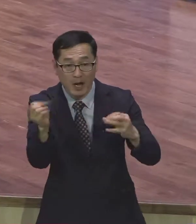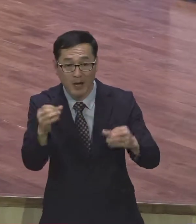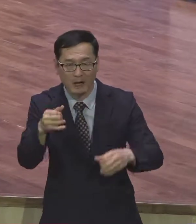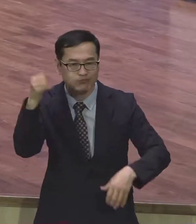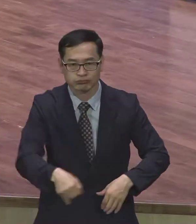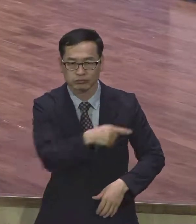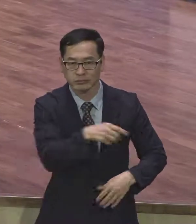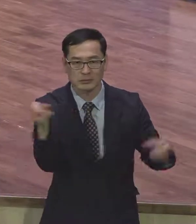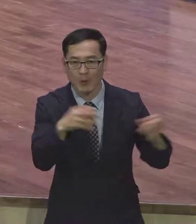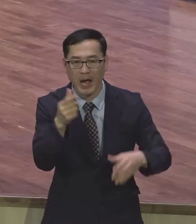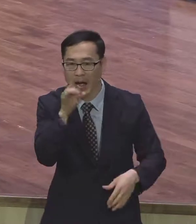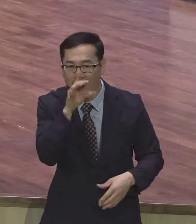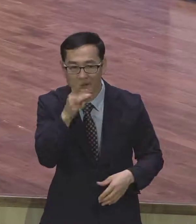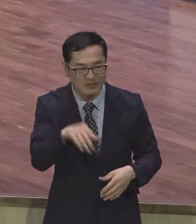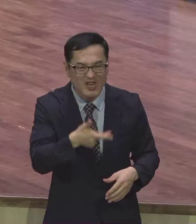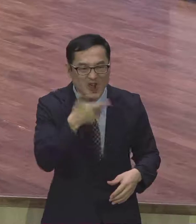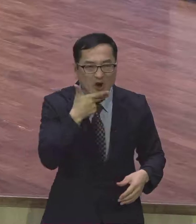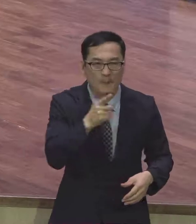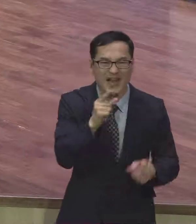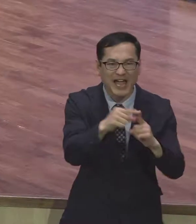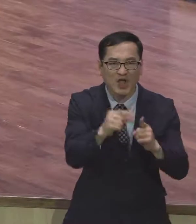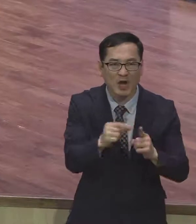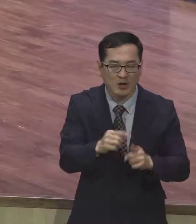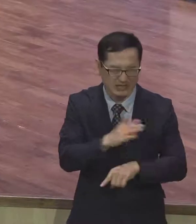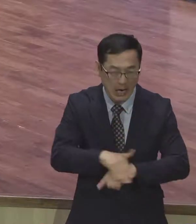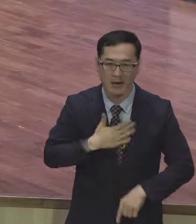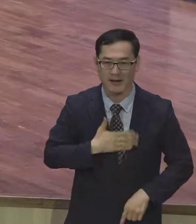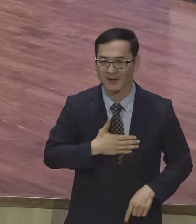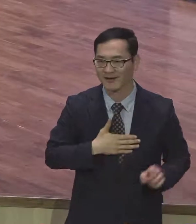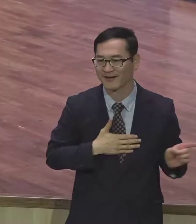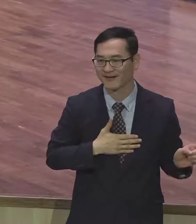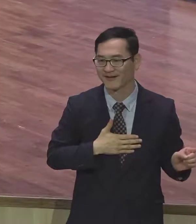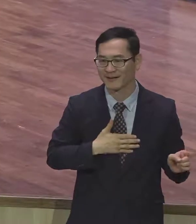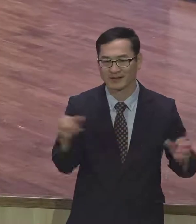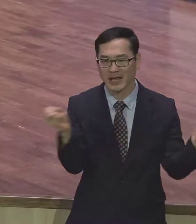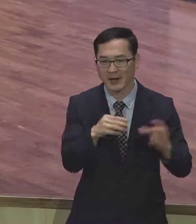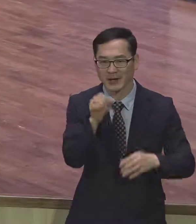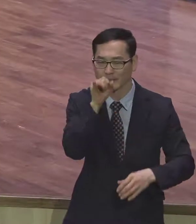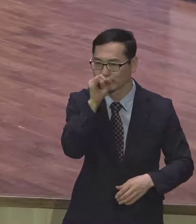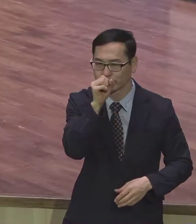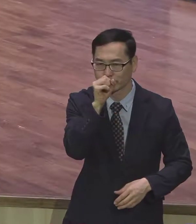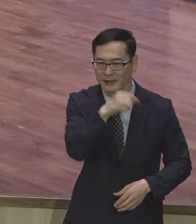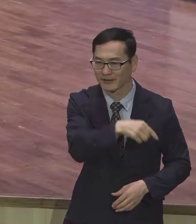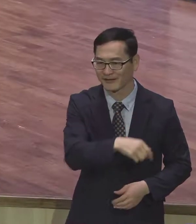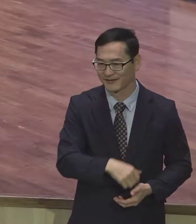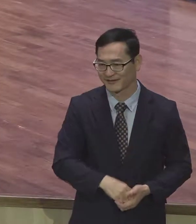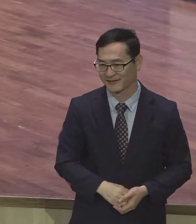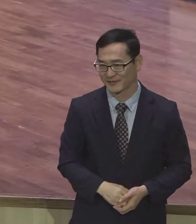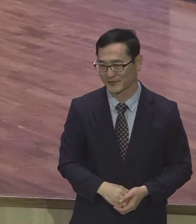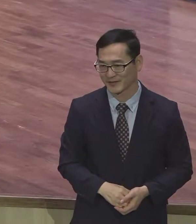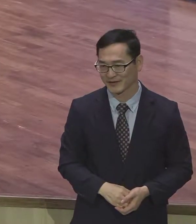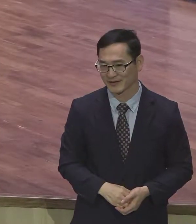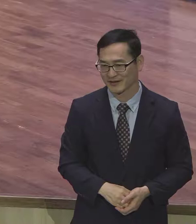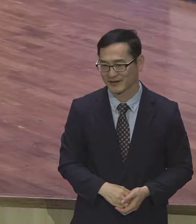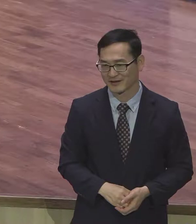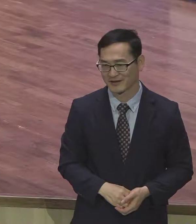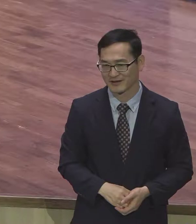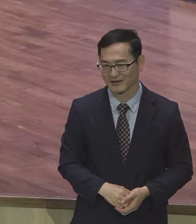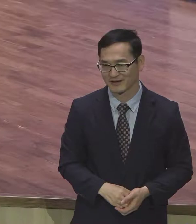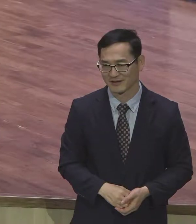하여튼간에 영어 사람 비세가 없으면 밥도 못 먹어 가만히 있어요 영어를 말해요